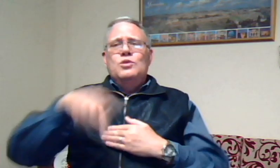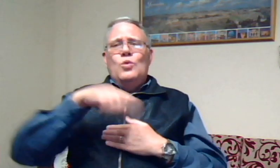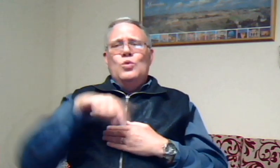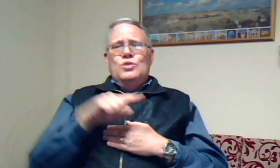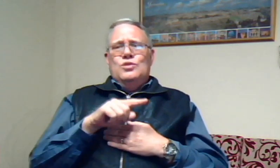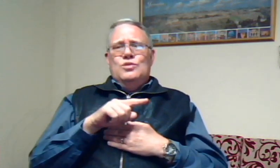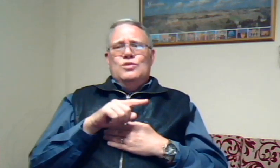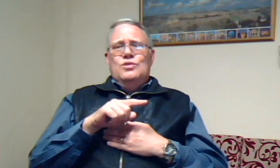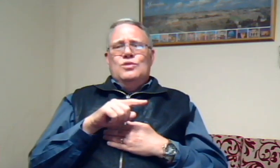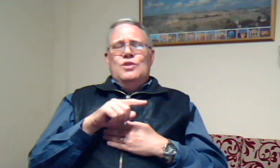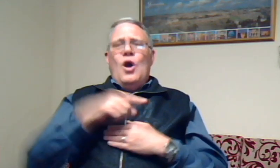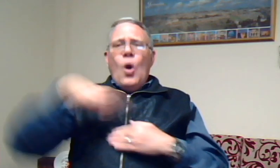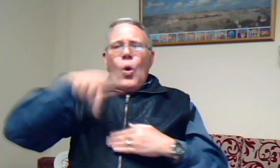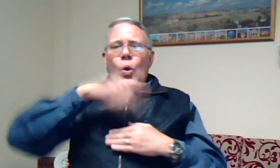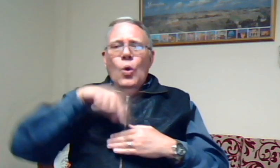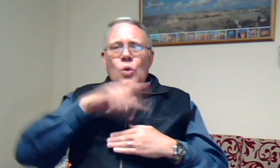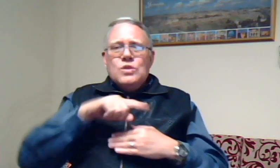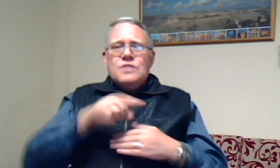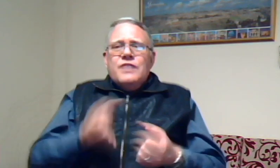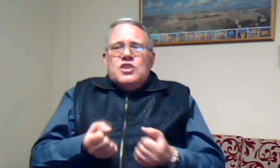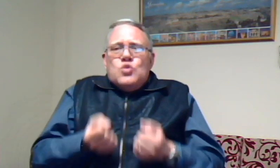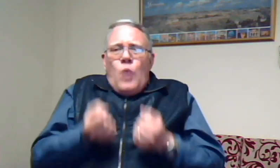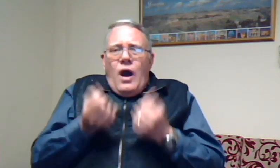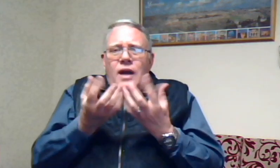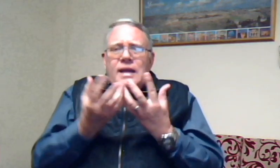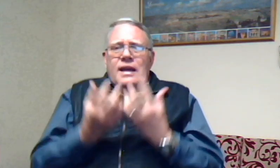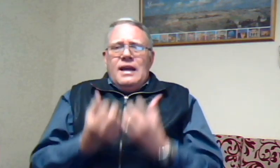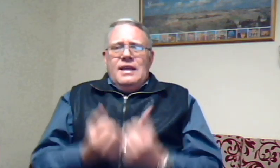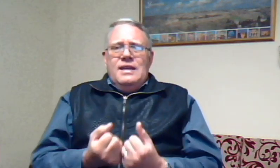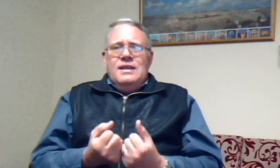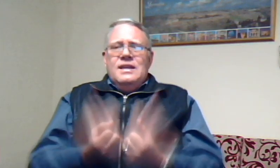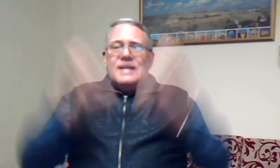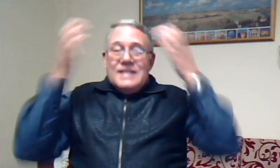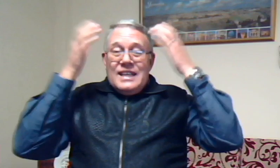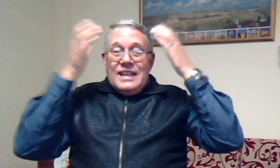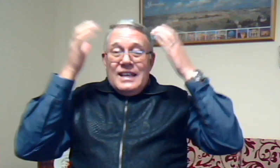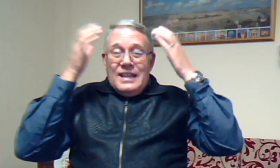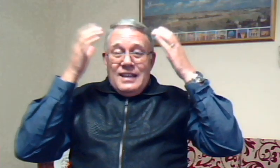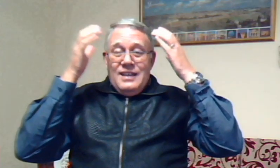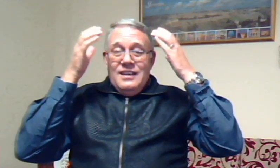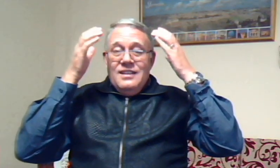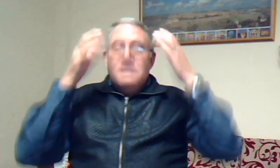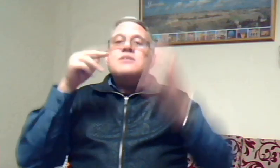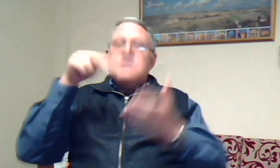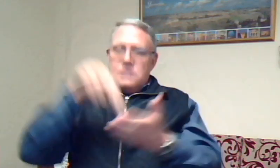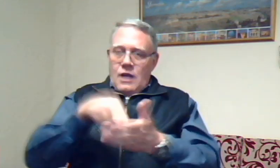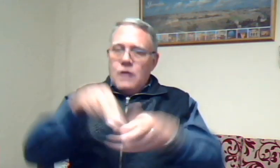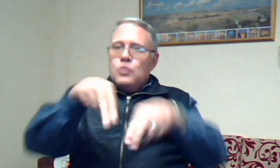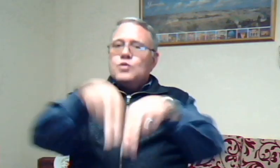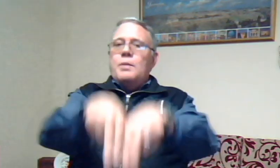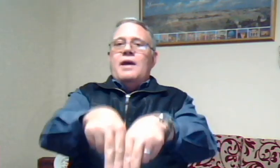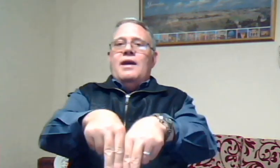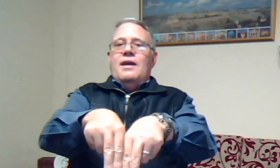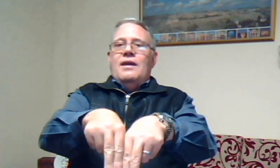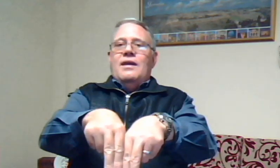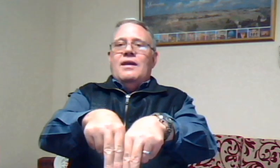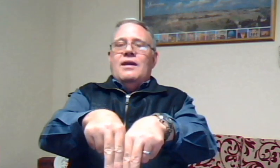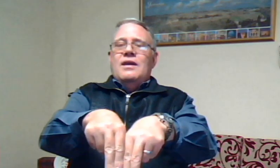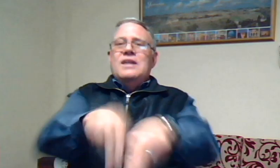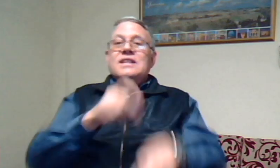ons Ons wat zwaar kry Die Heere Staan ons by Die